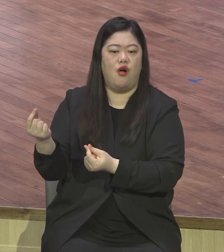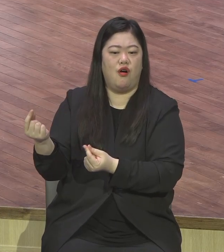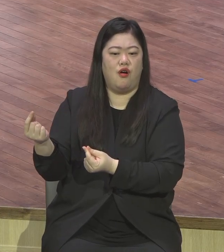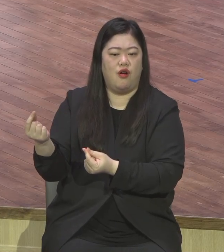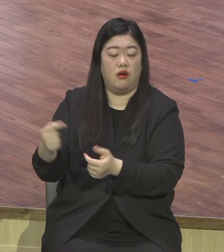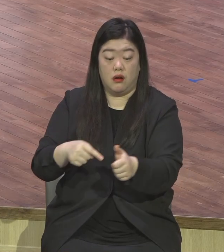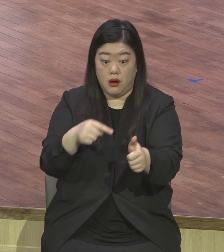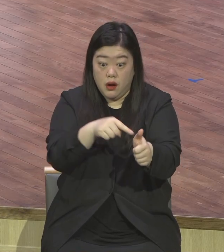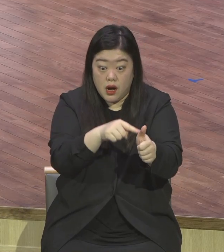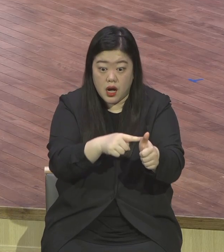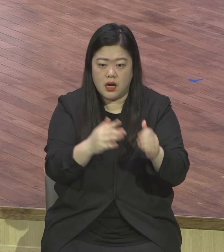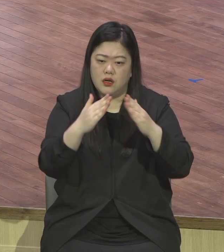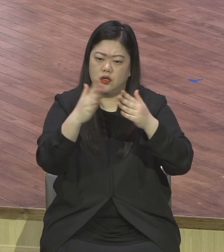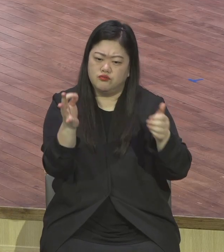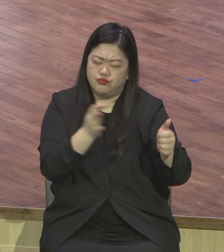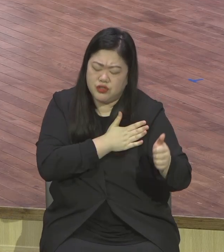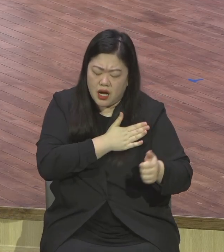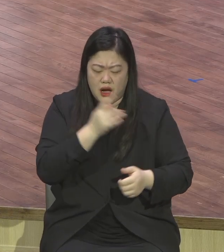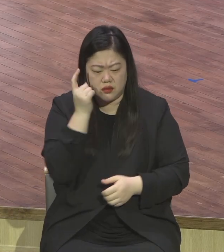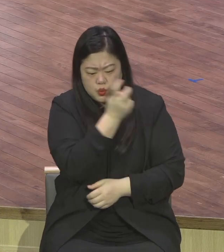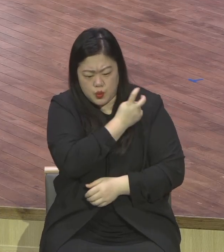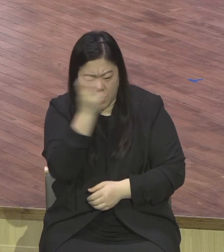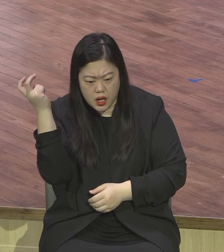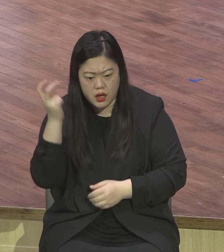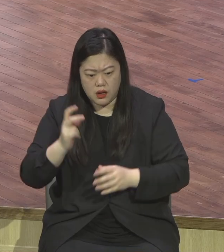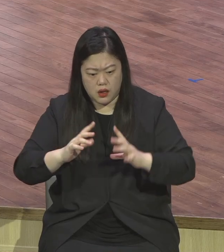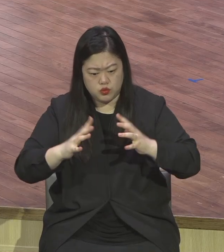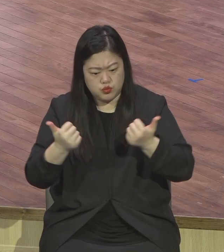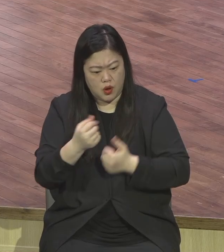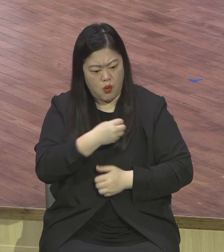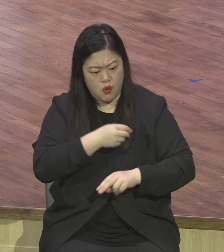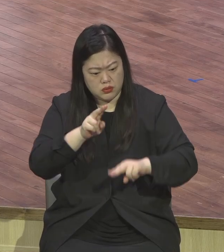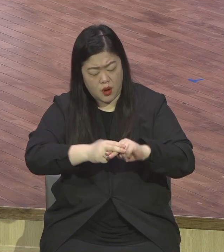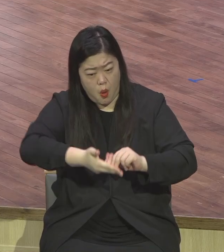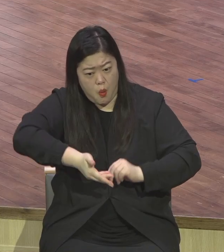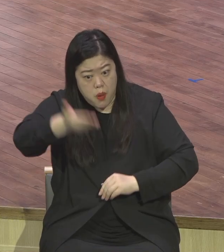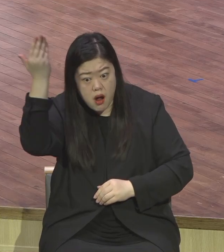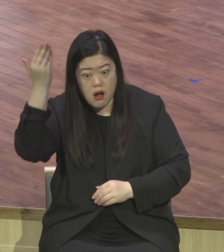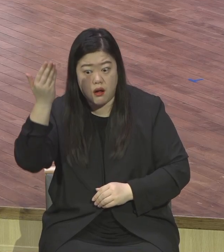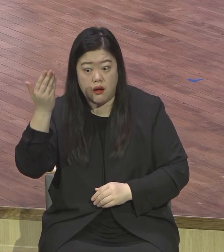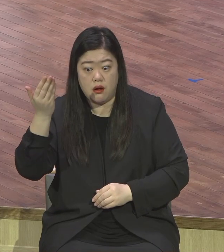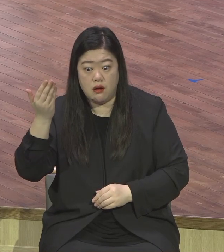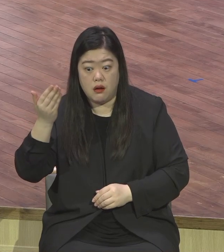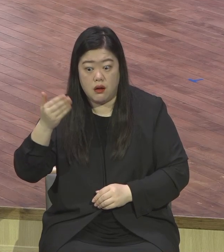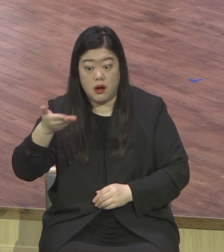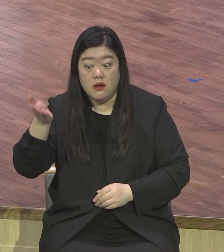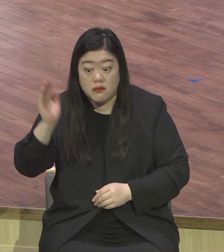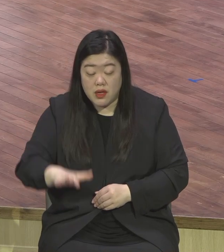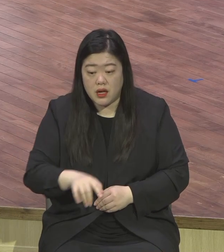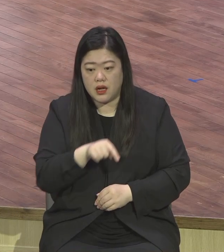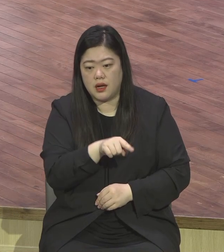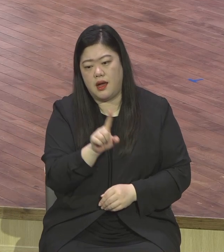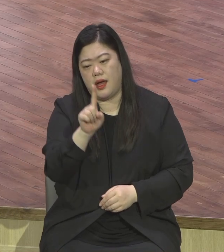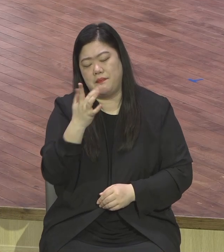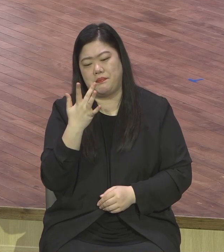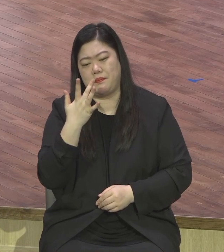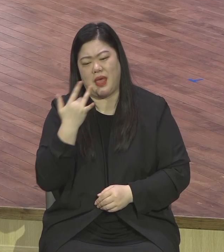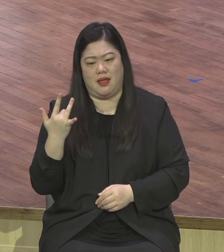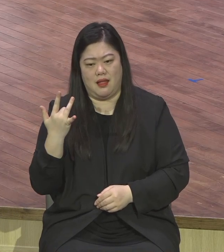부족한 게 없는 이 사람인데도 불구하고 이 청년 속에 한 가지 채워지지 않는 부분이